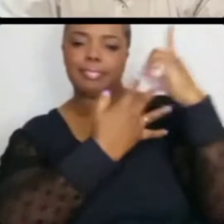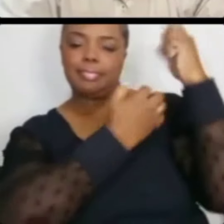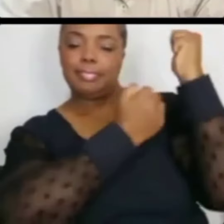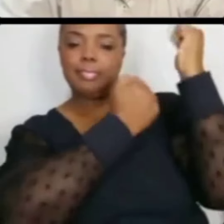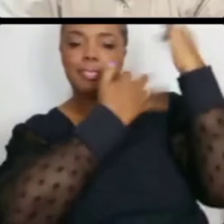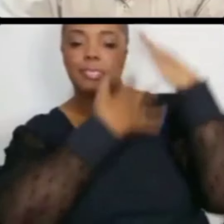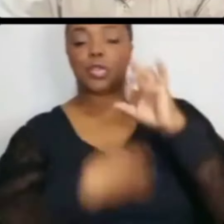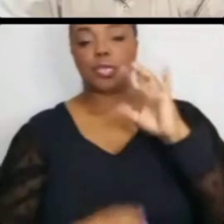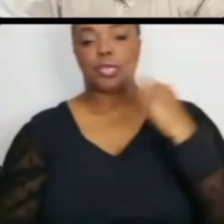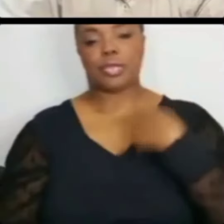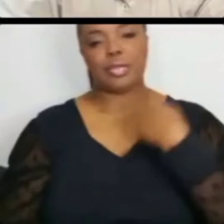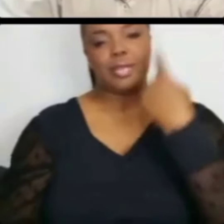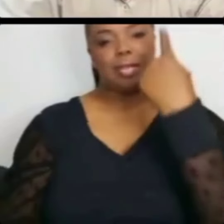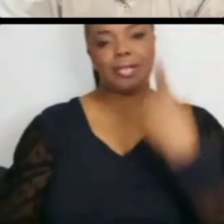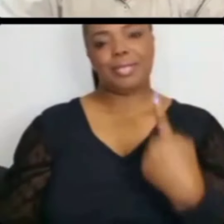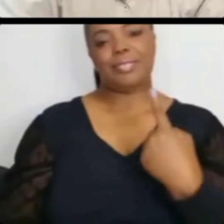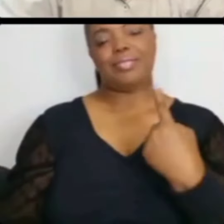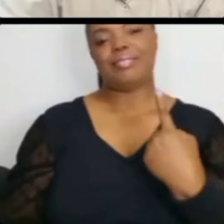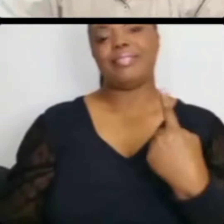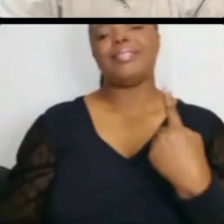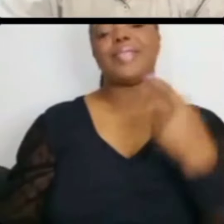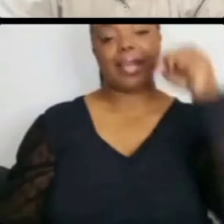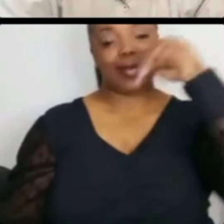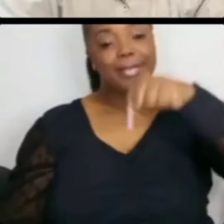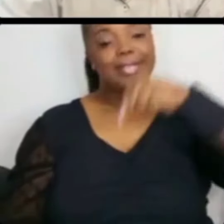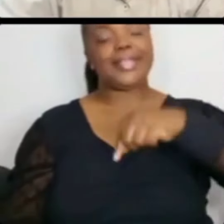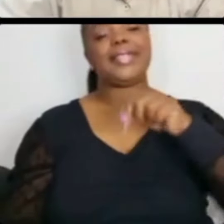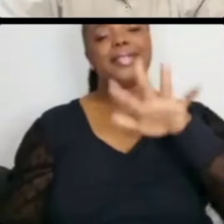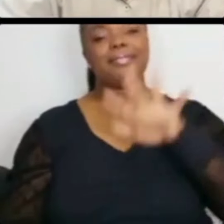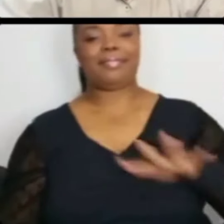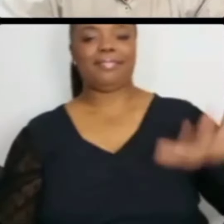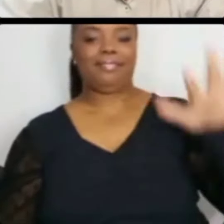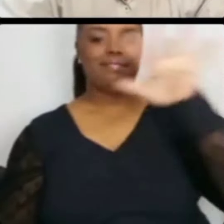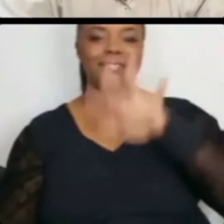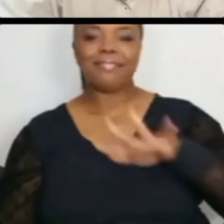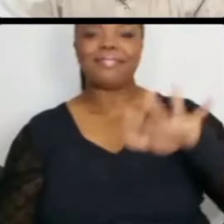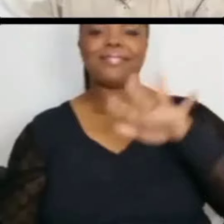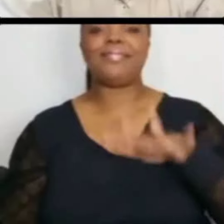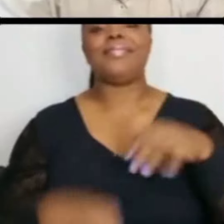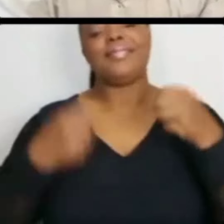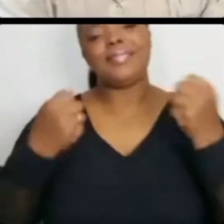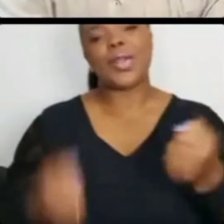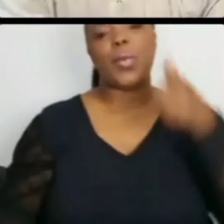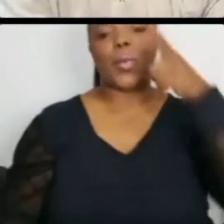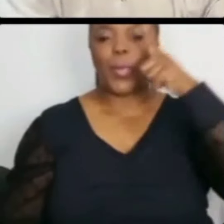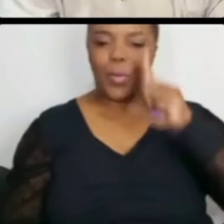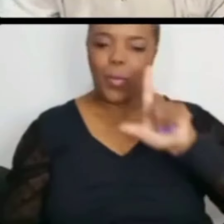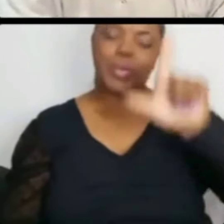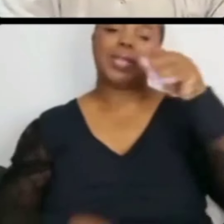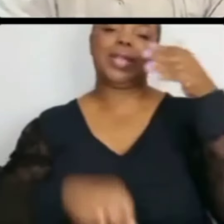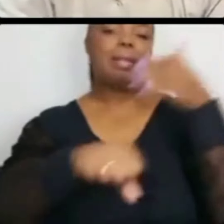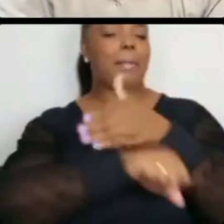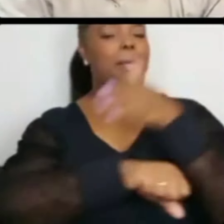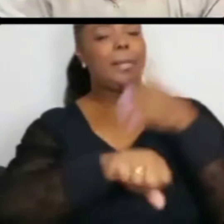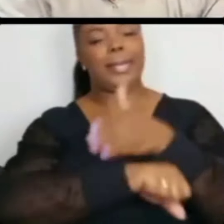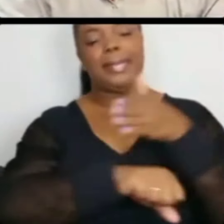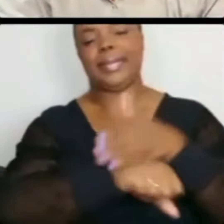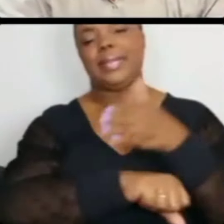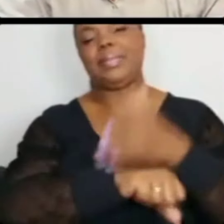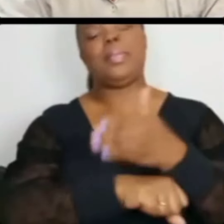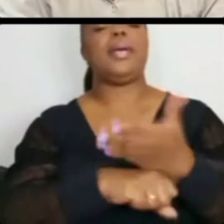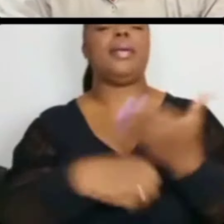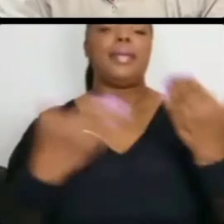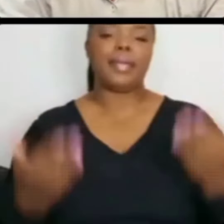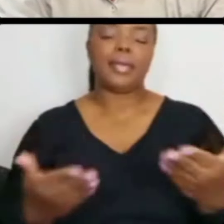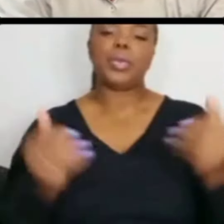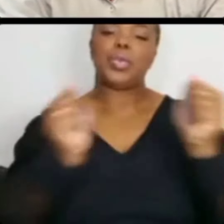eu e o Padre Altair daqui da nossa região. Então eu consegui participar dessa audiência com